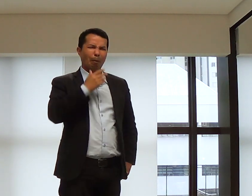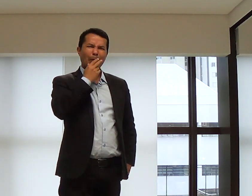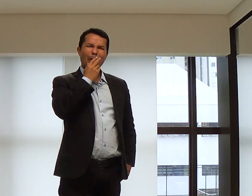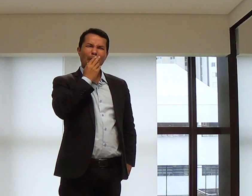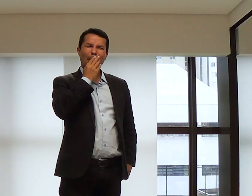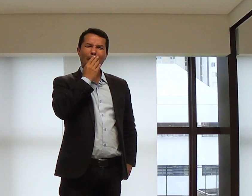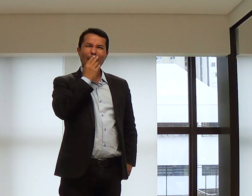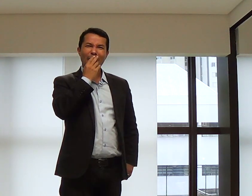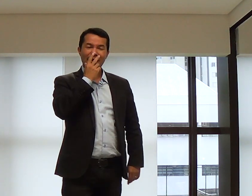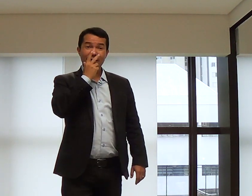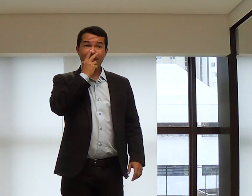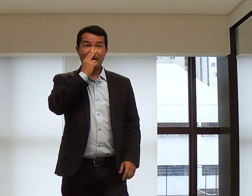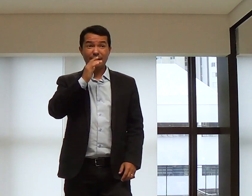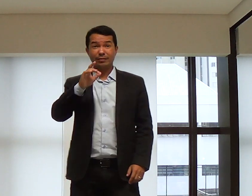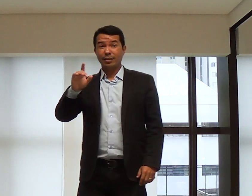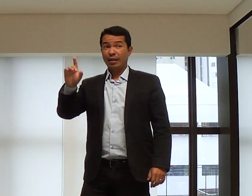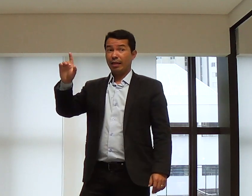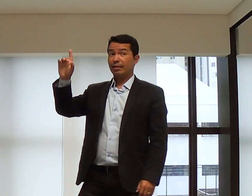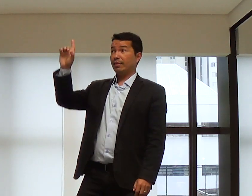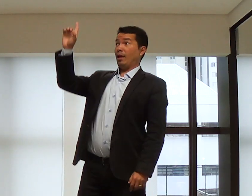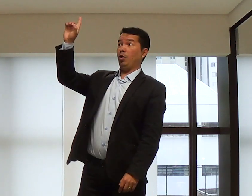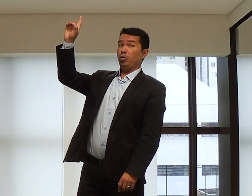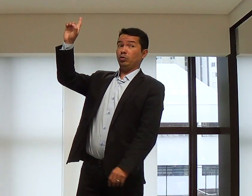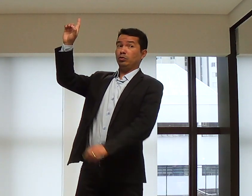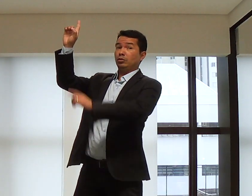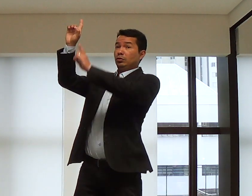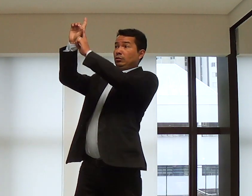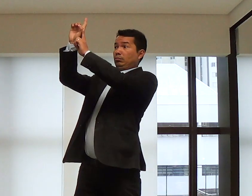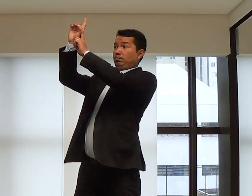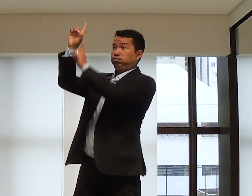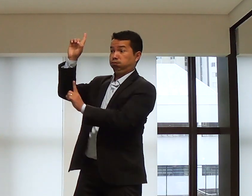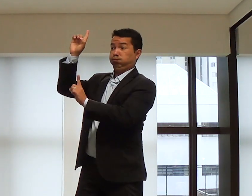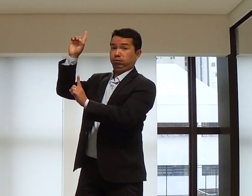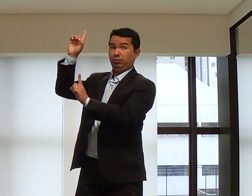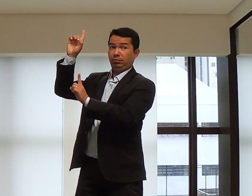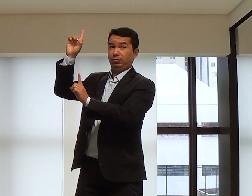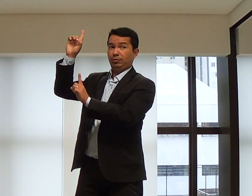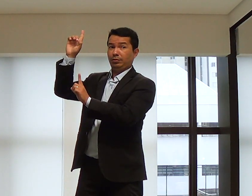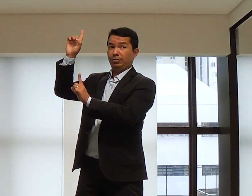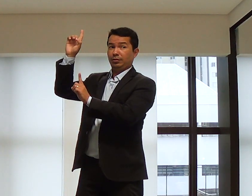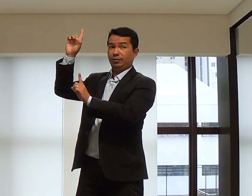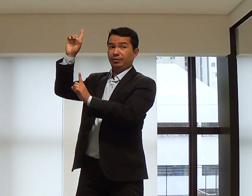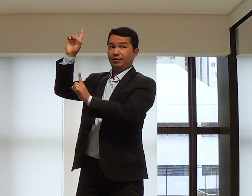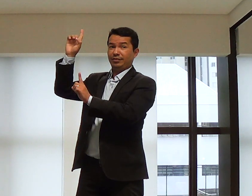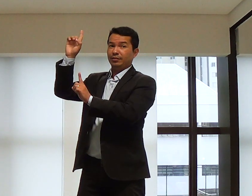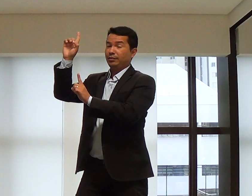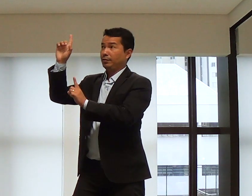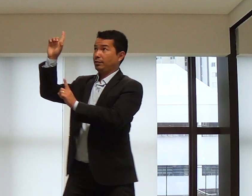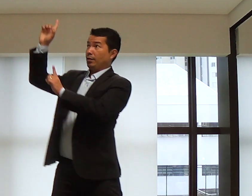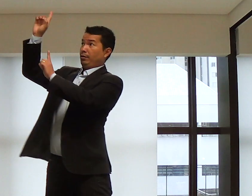Estranho, não é? Assim, interessante. Deus Pai, Deus Pai, Filho,